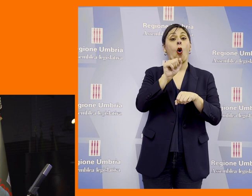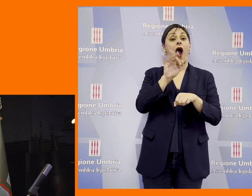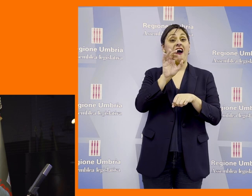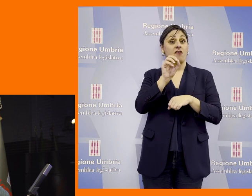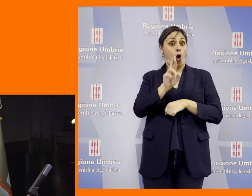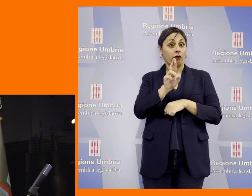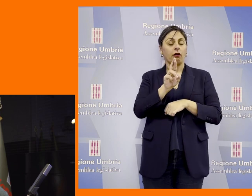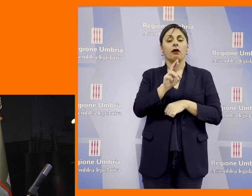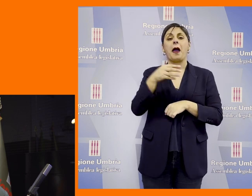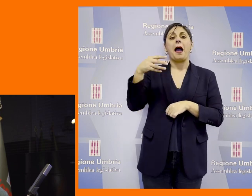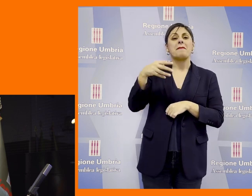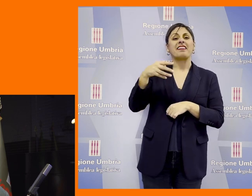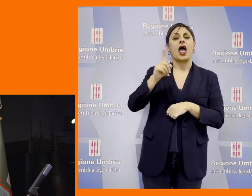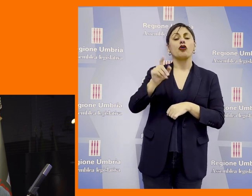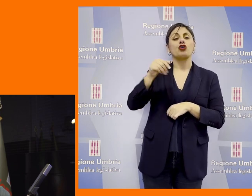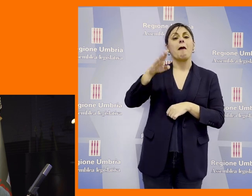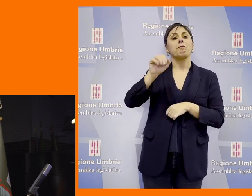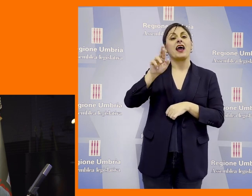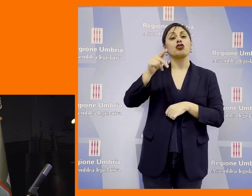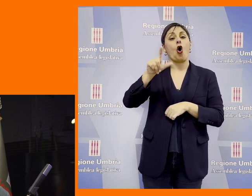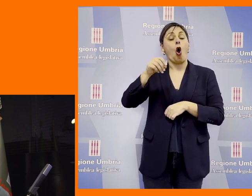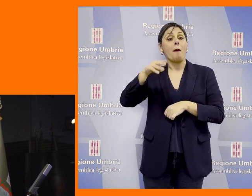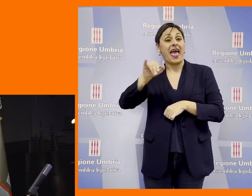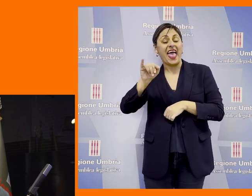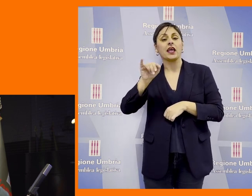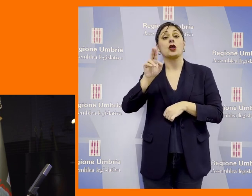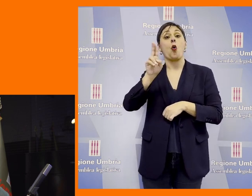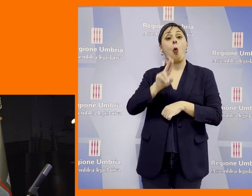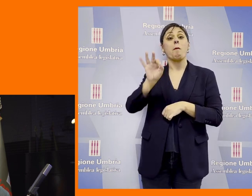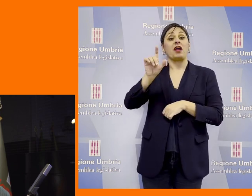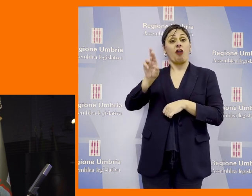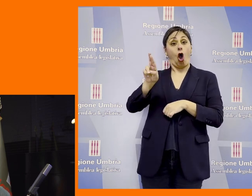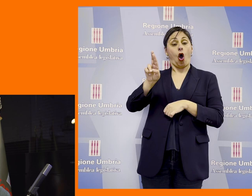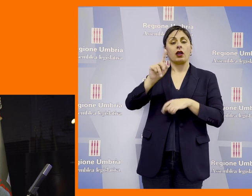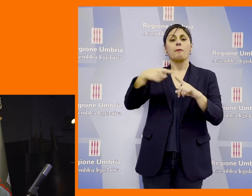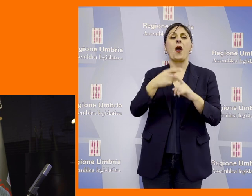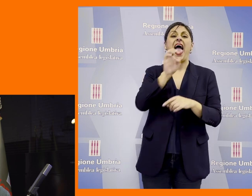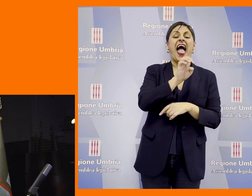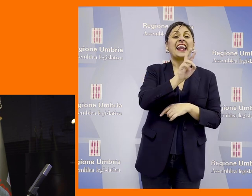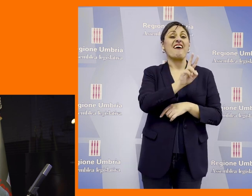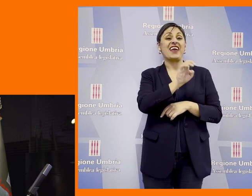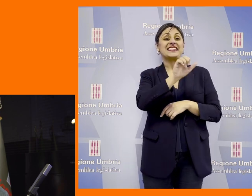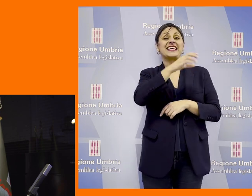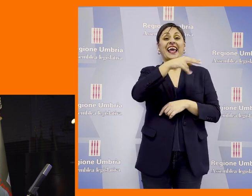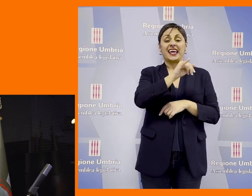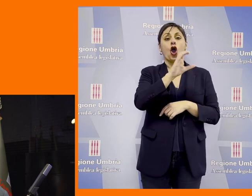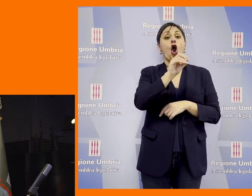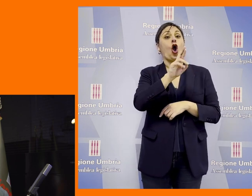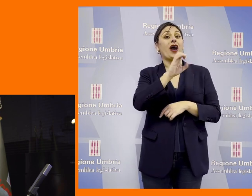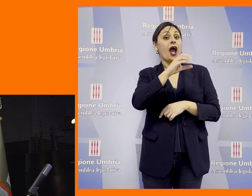unico di Afor Matteo Gian Bartolomei a Umbraflor e Elena Veschia al Corecom